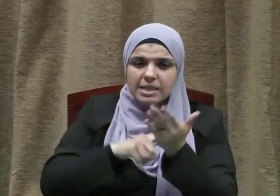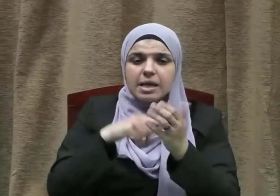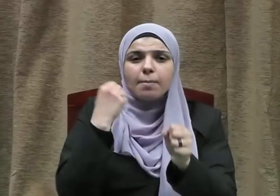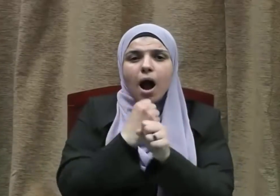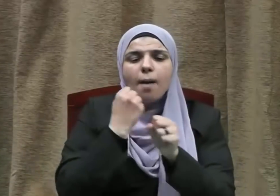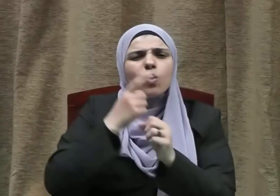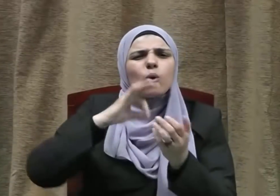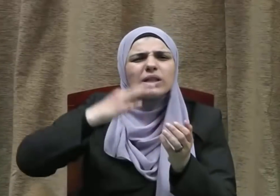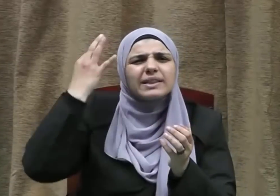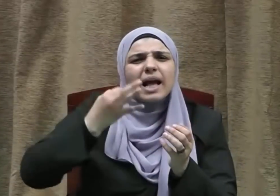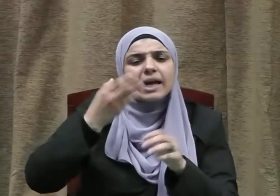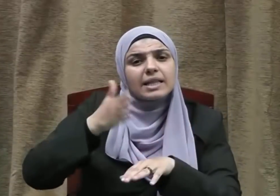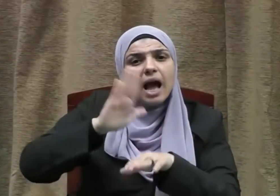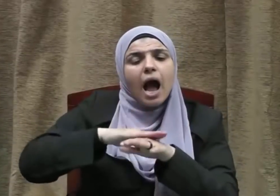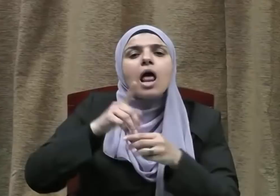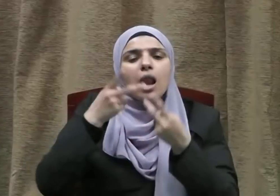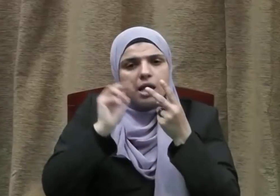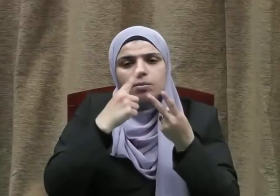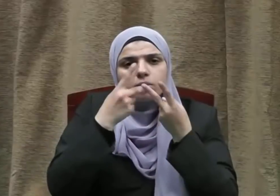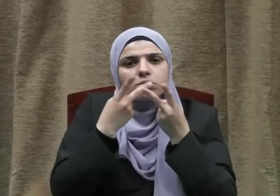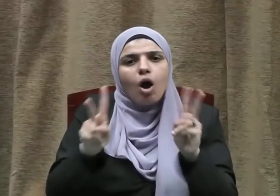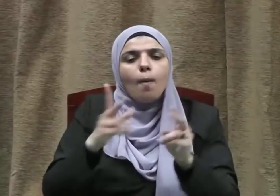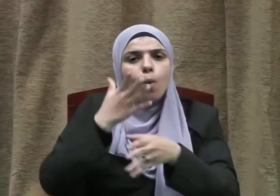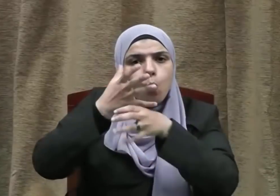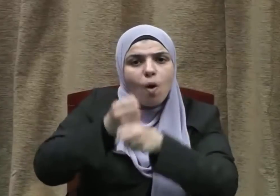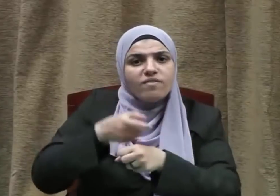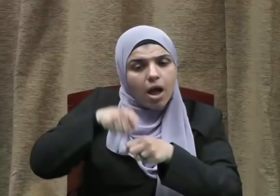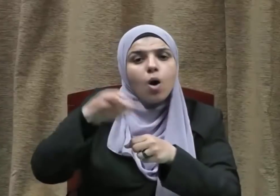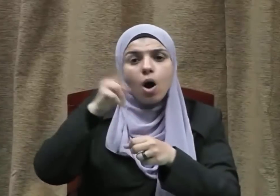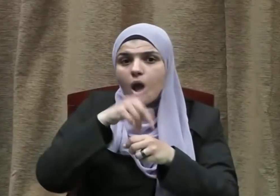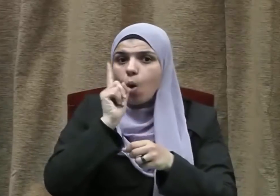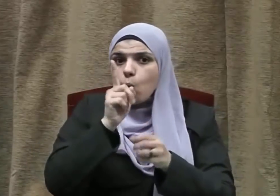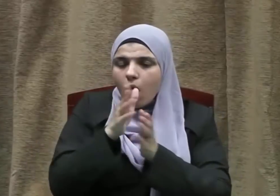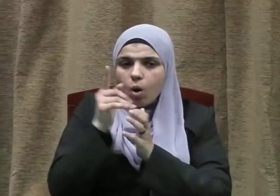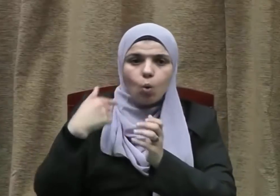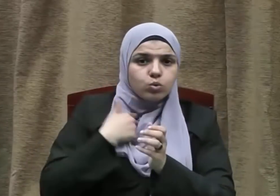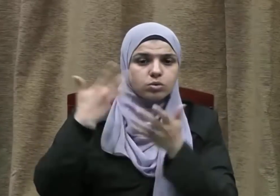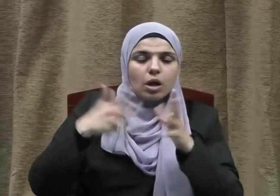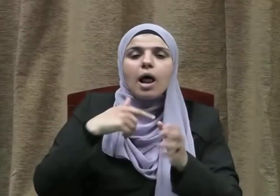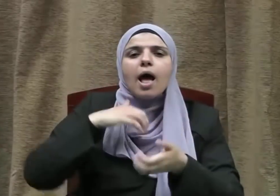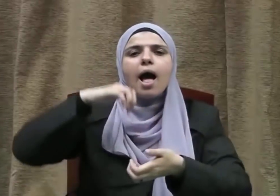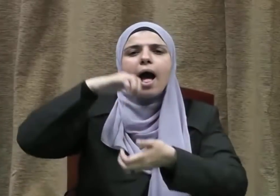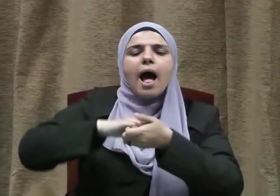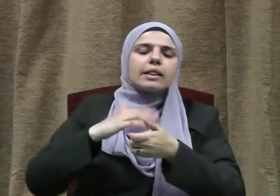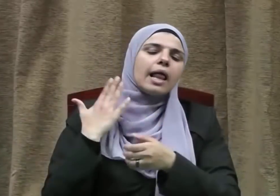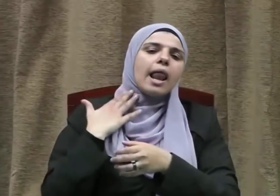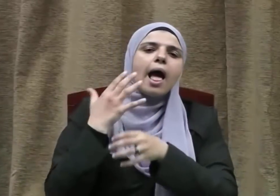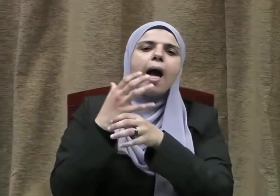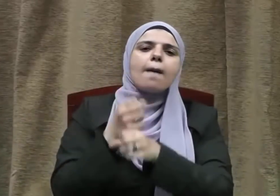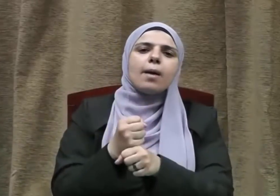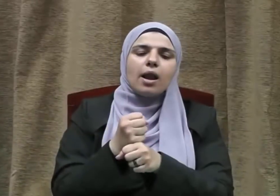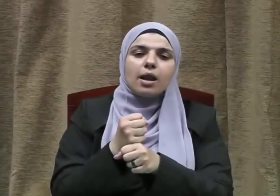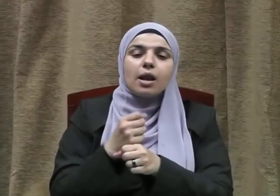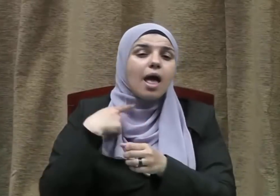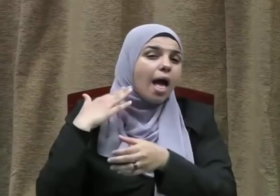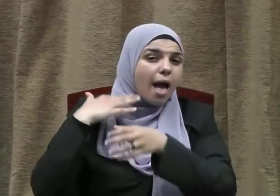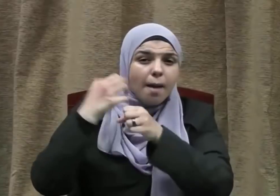بالتزامها وأكد على وجوب الوفاء بها وعدم نقضها عهد الأمان